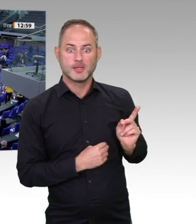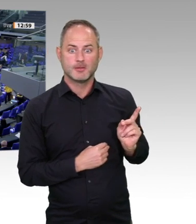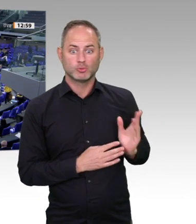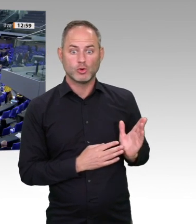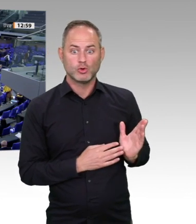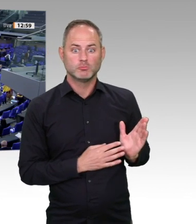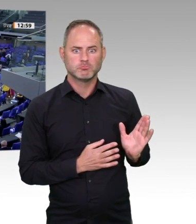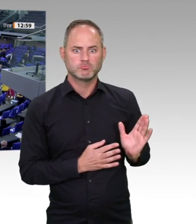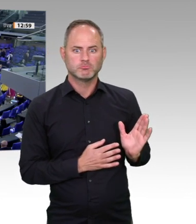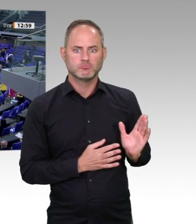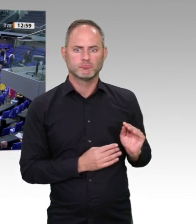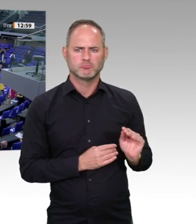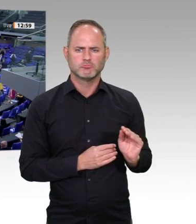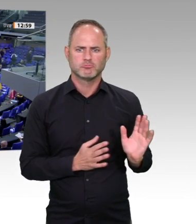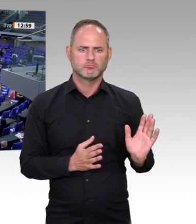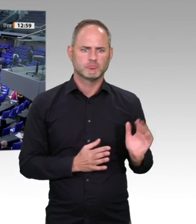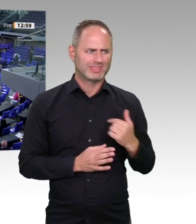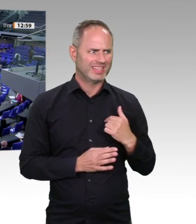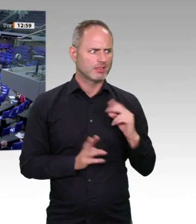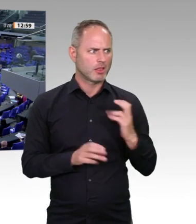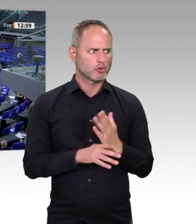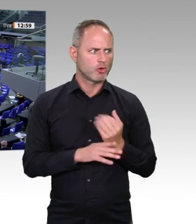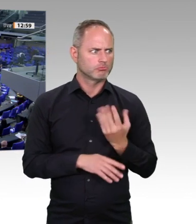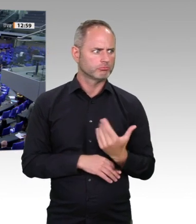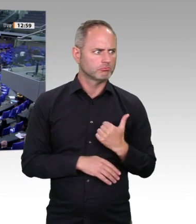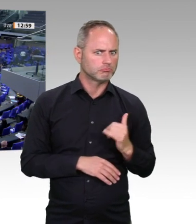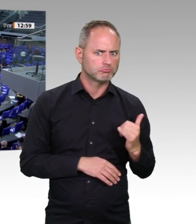Was hast du denn schon angesagt? Ich habe den Titel.